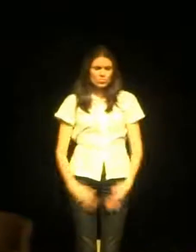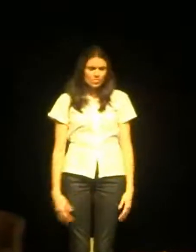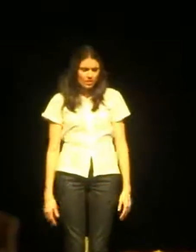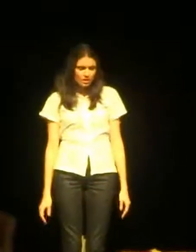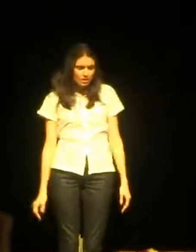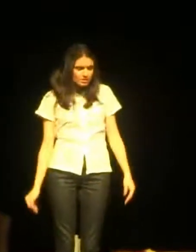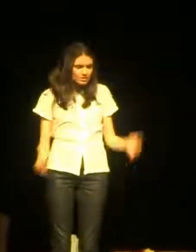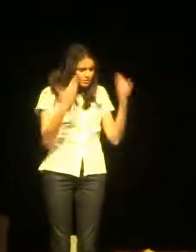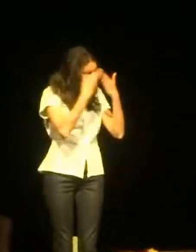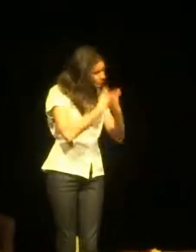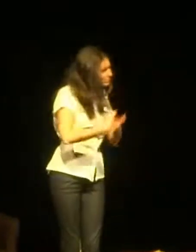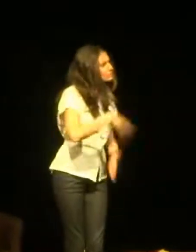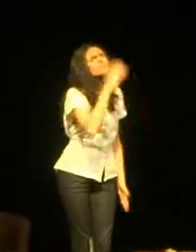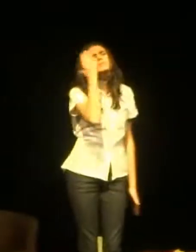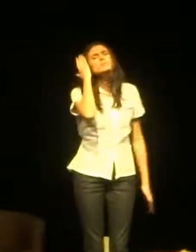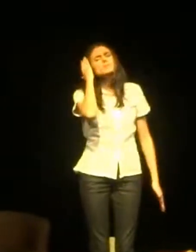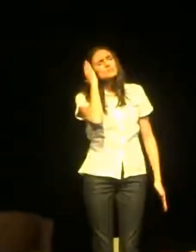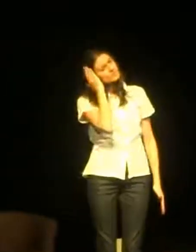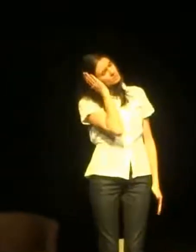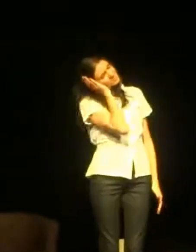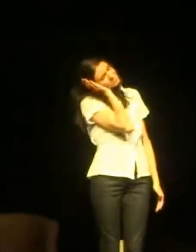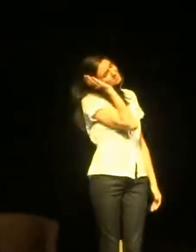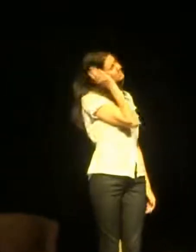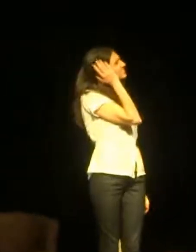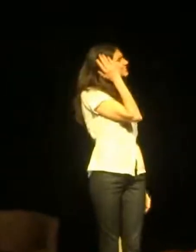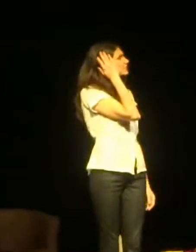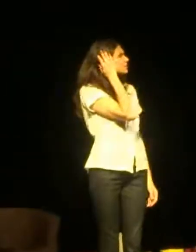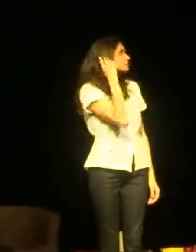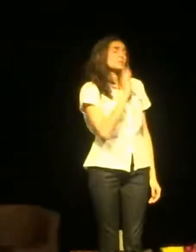Lorsque la nuit ne t'a pas vu dormir